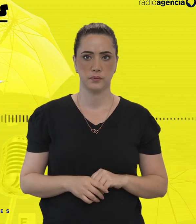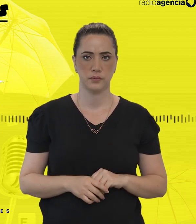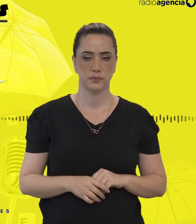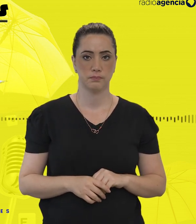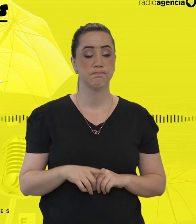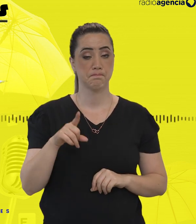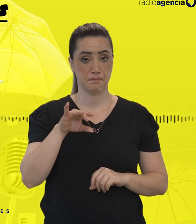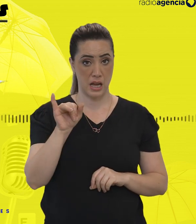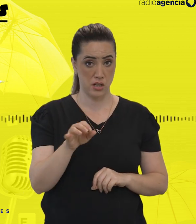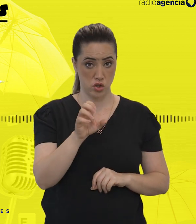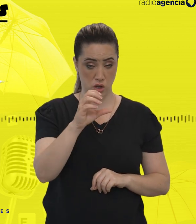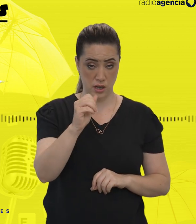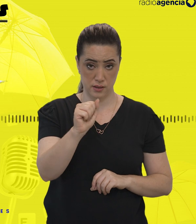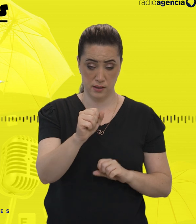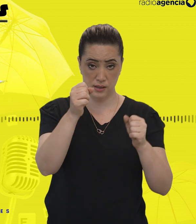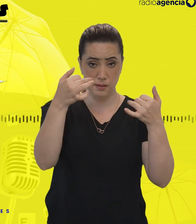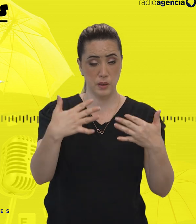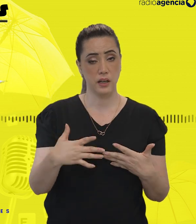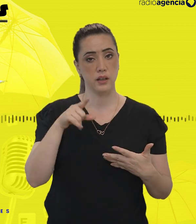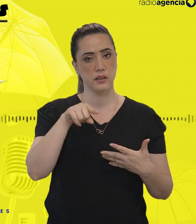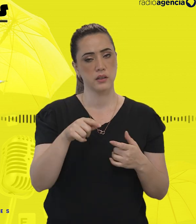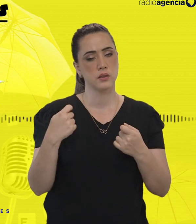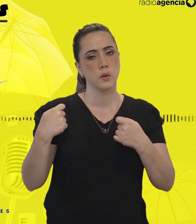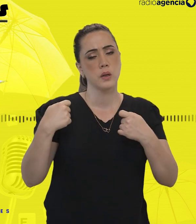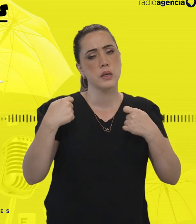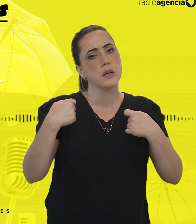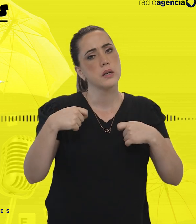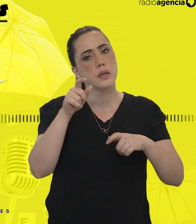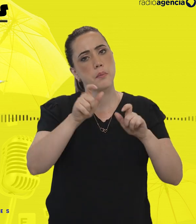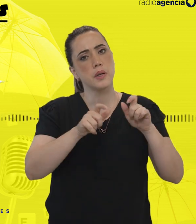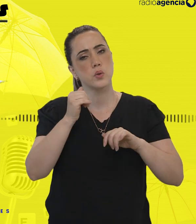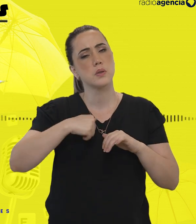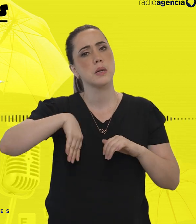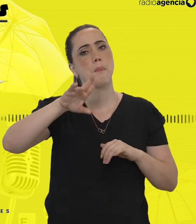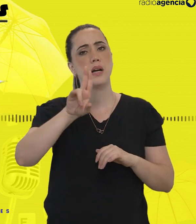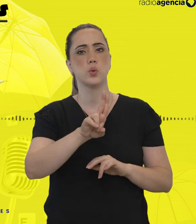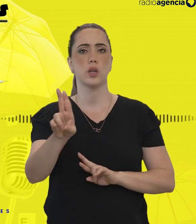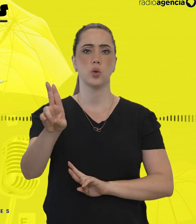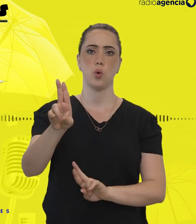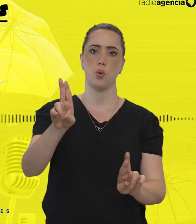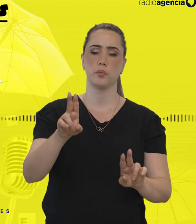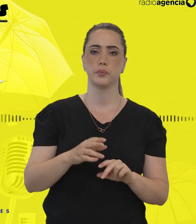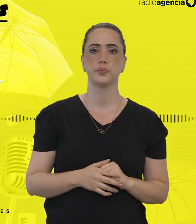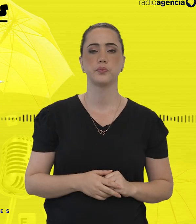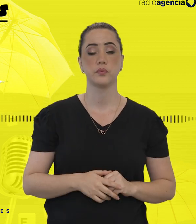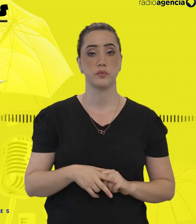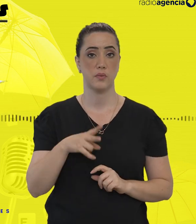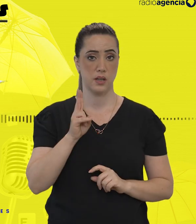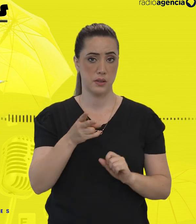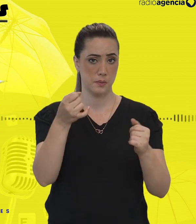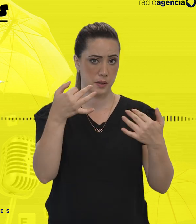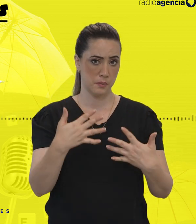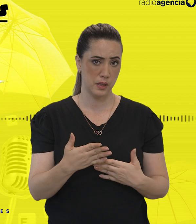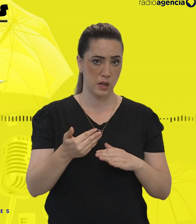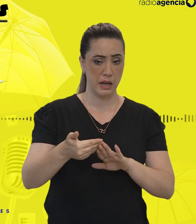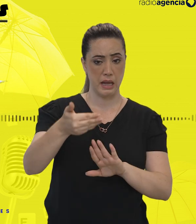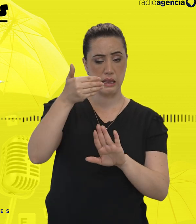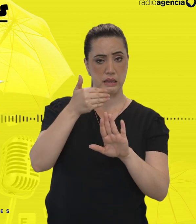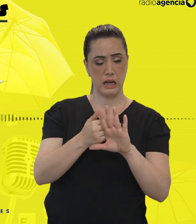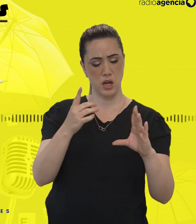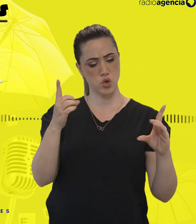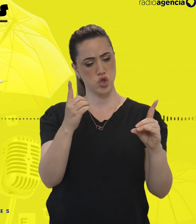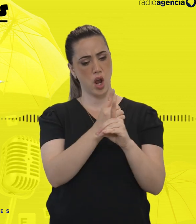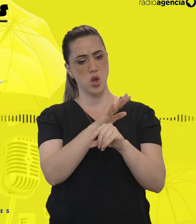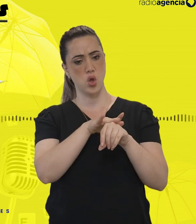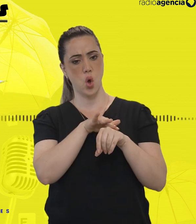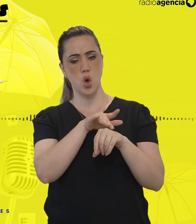Era a Jéssica escancarando o fato de que pessoas são mais que rótulos. Eu costumo dizer que, atrás de um diagnóstico, já